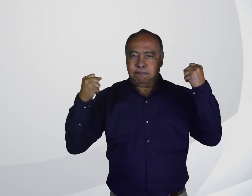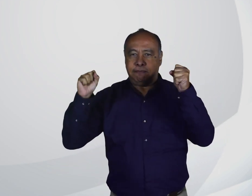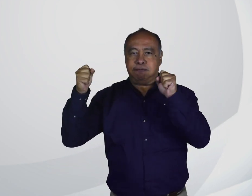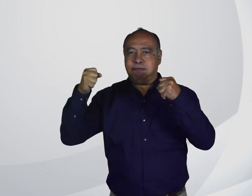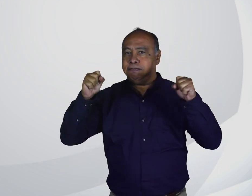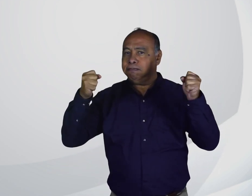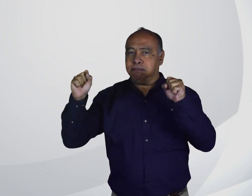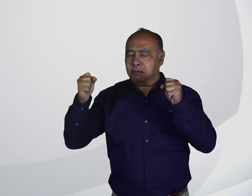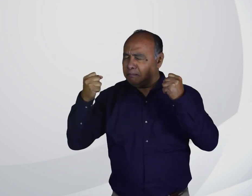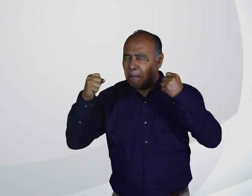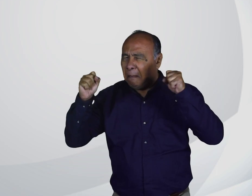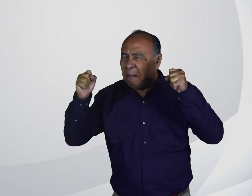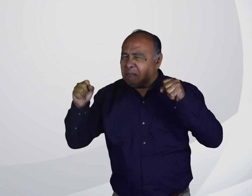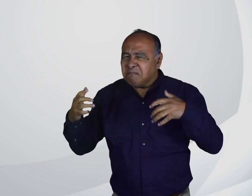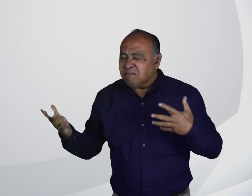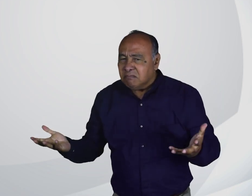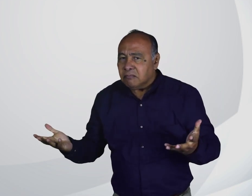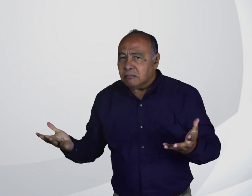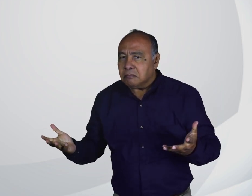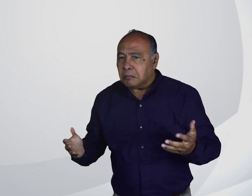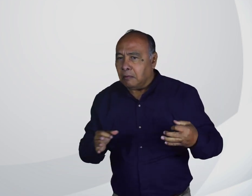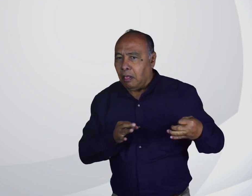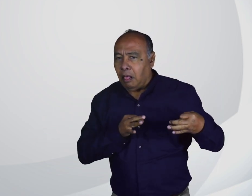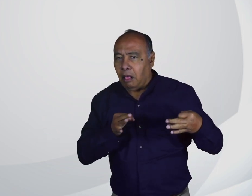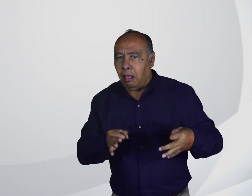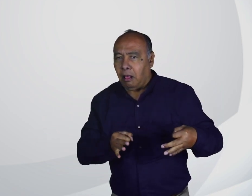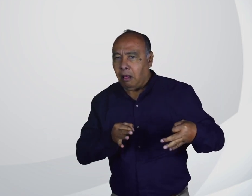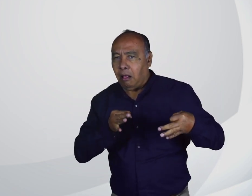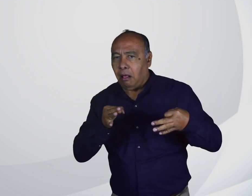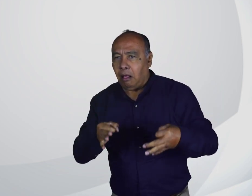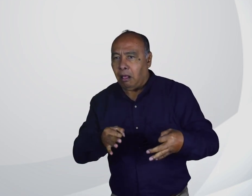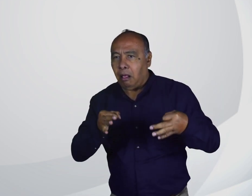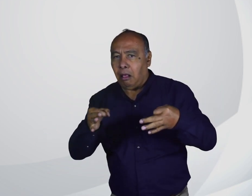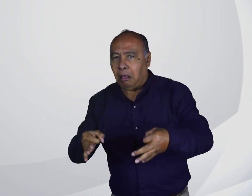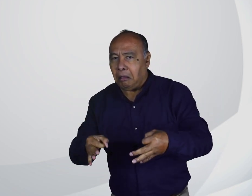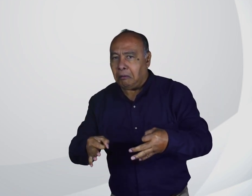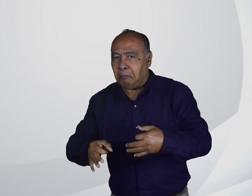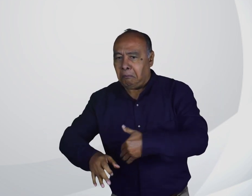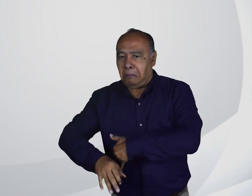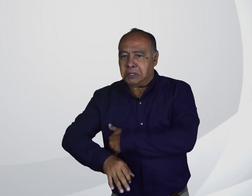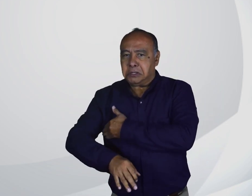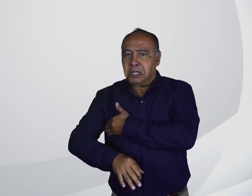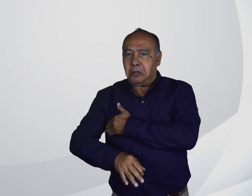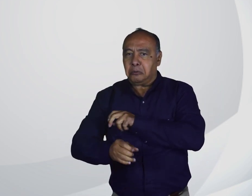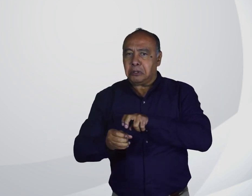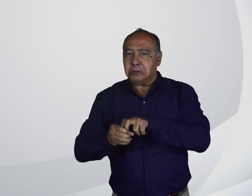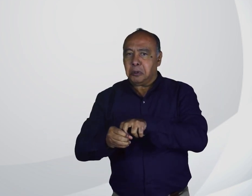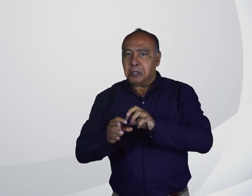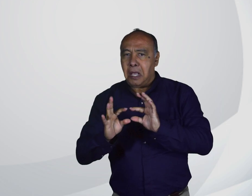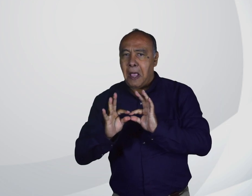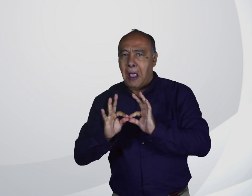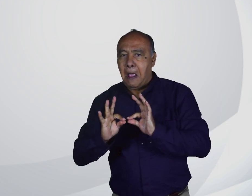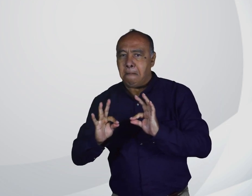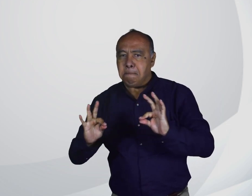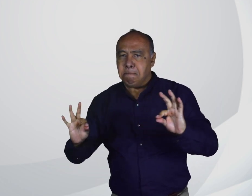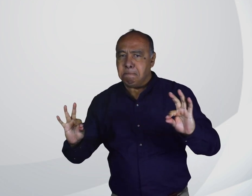preocupado. Dentro de sus preocupaciones está la postergación por parte del Ministerio de Transporte